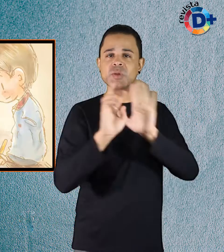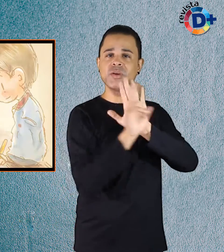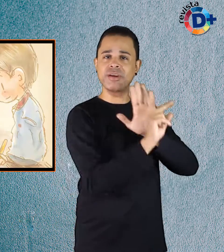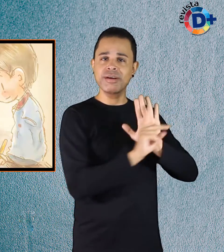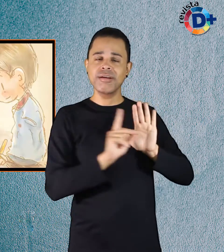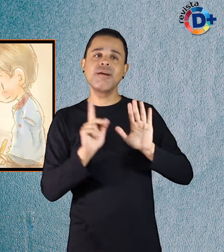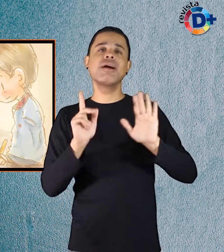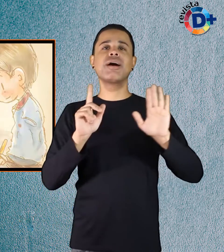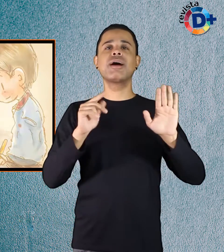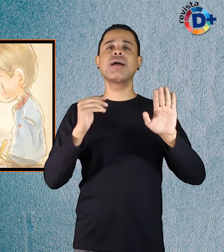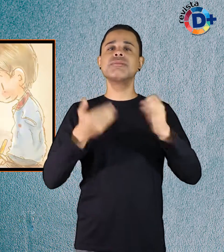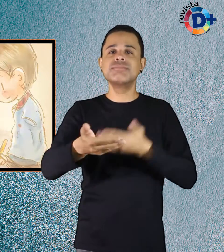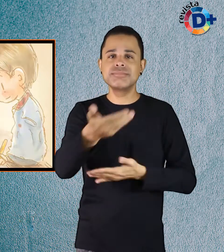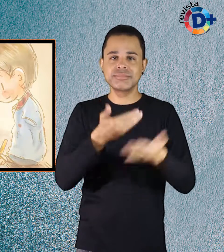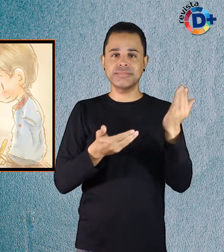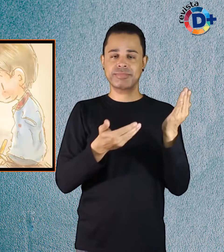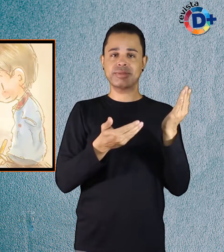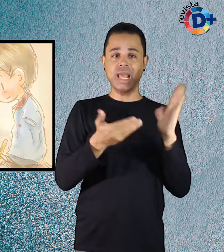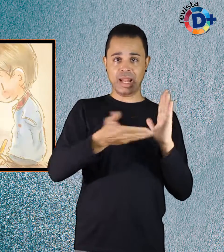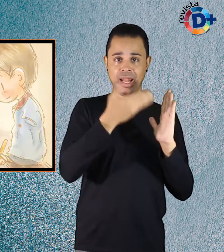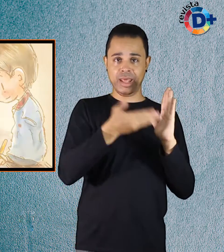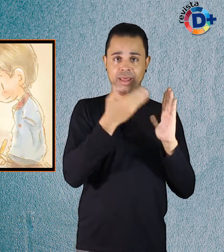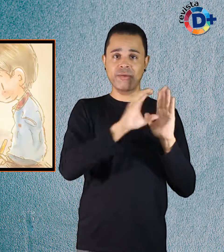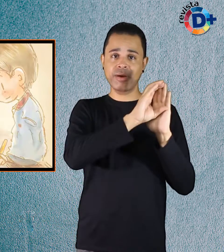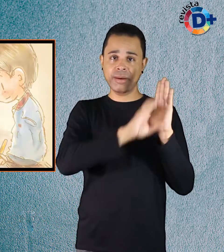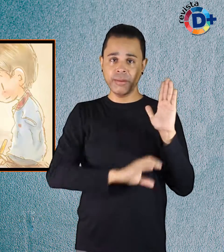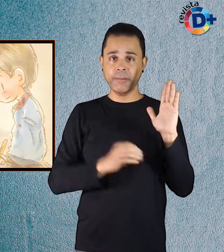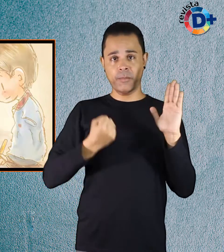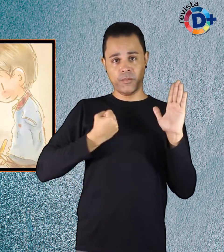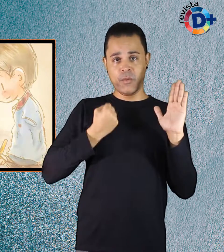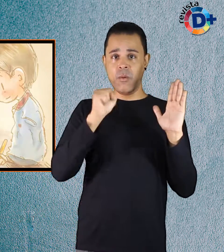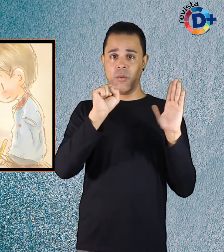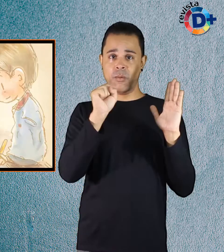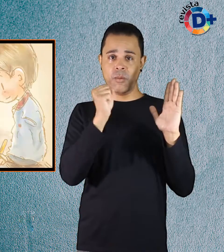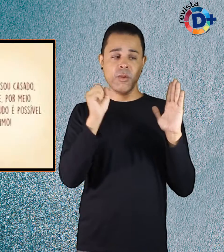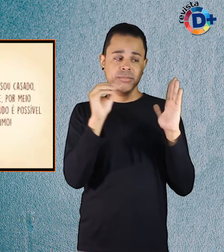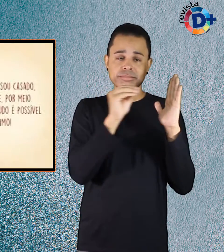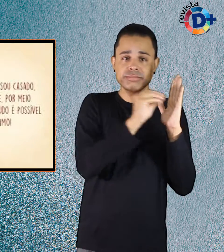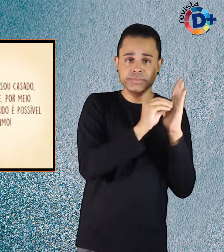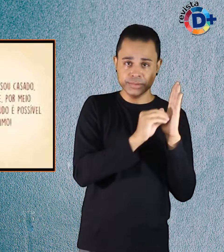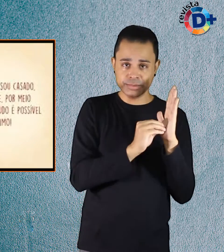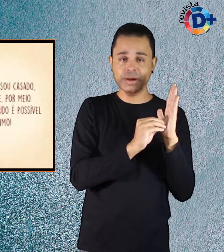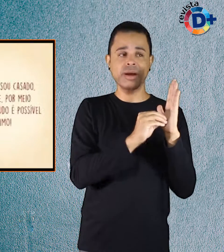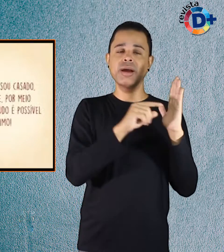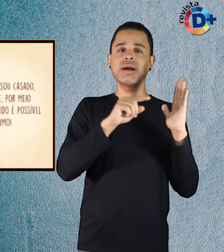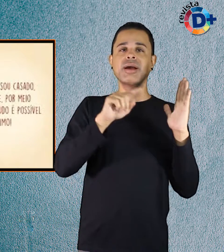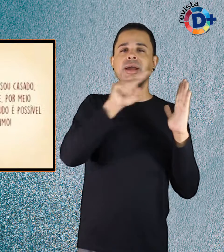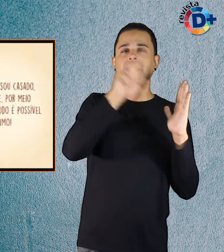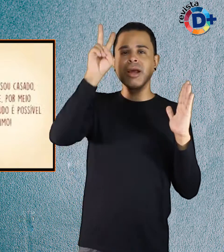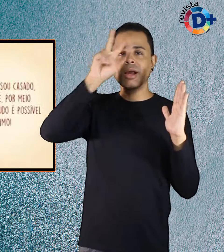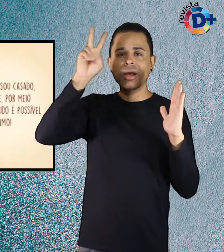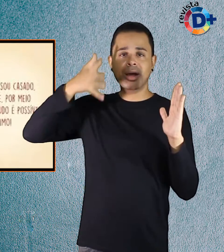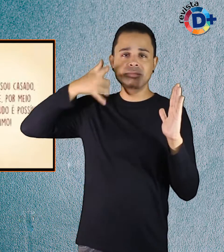Em oito capítulos ricamente ilustrados, Niki narra alguns dos acontecimentos que mais